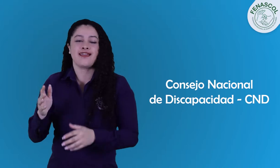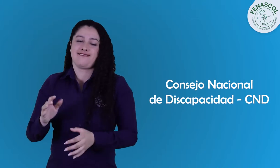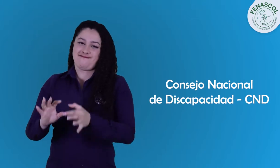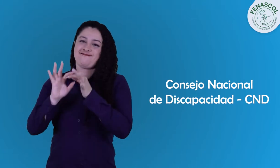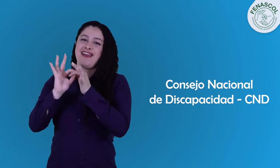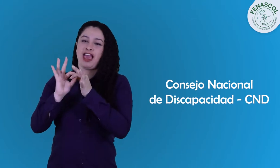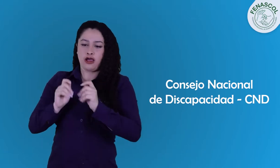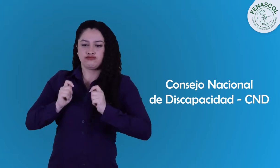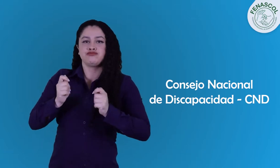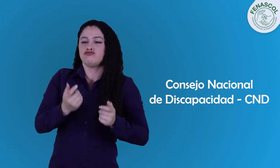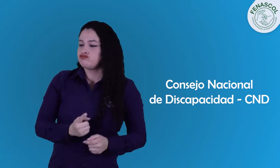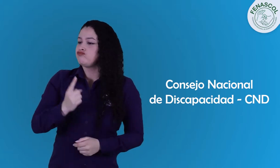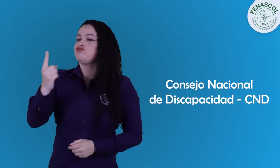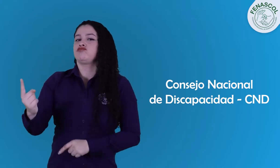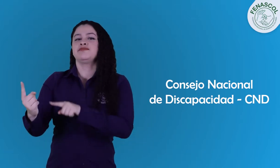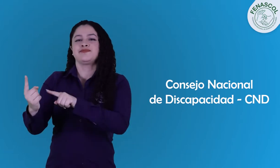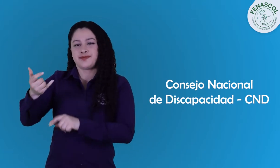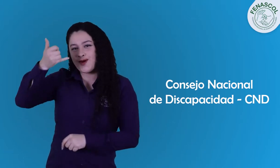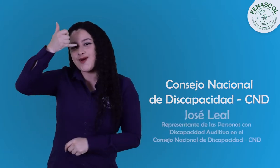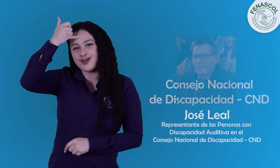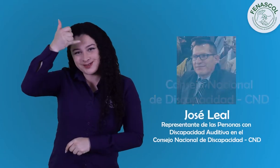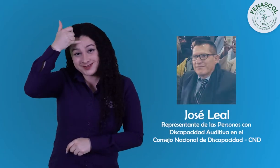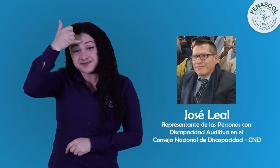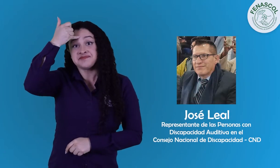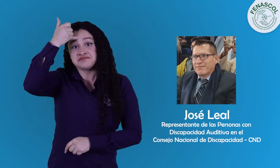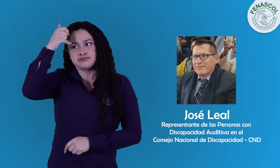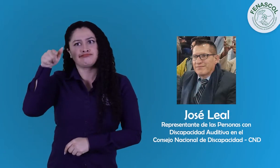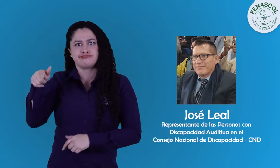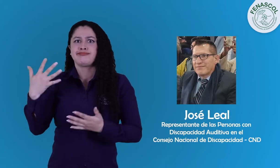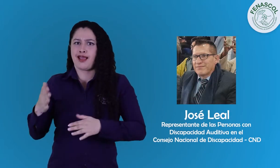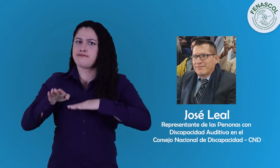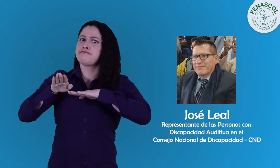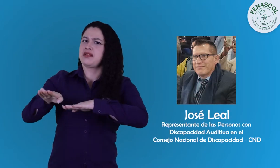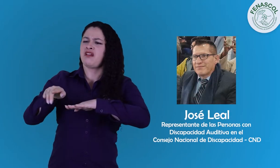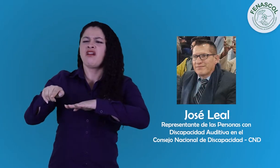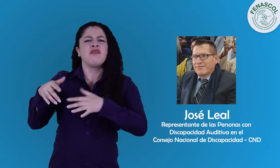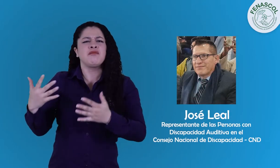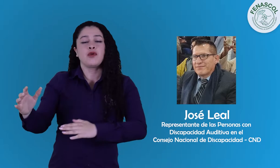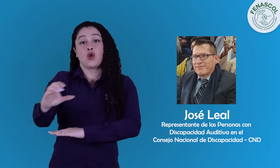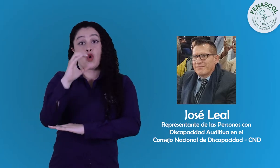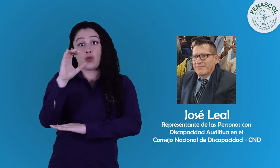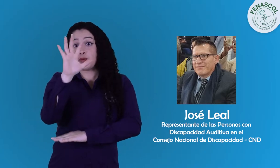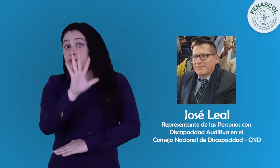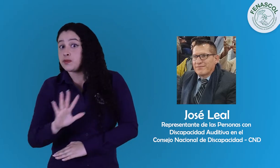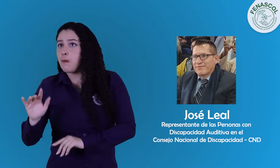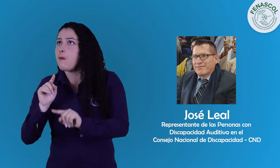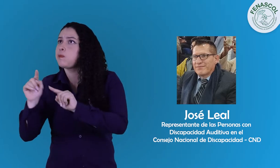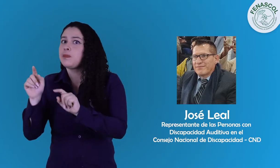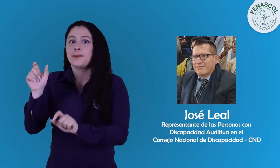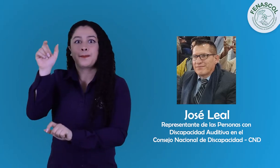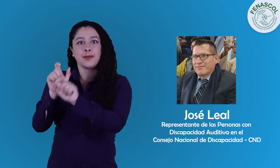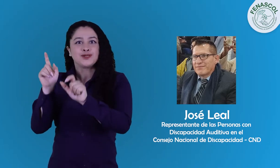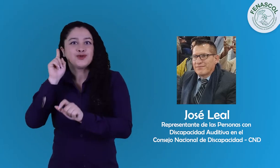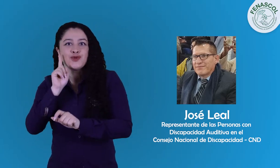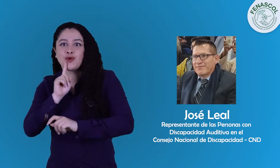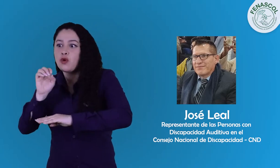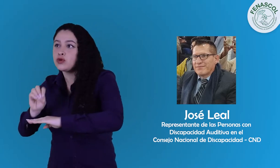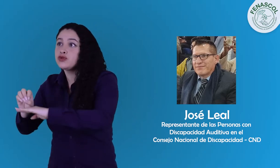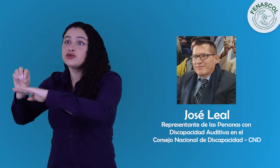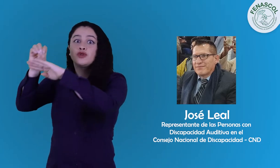FENASCOL hace presencia con la participación de José Antonio Leal como representante de las organizaciones de las personas